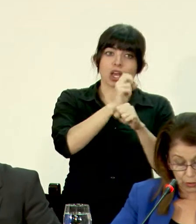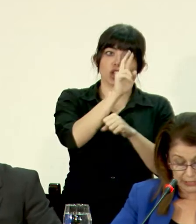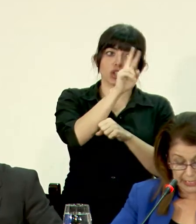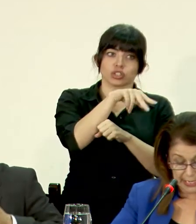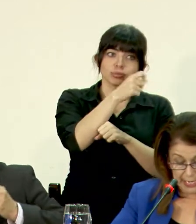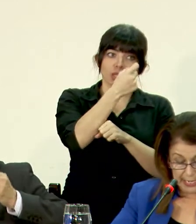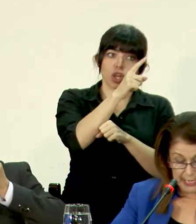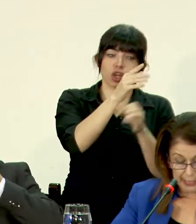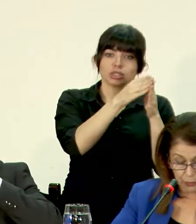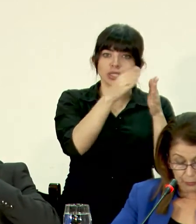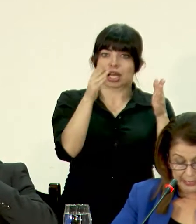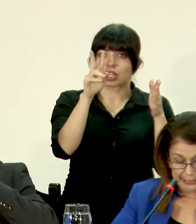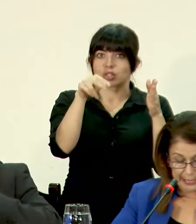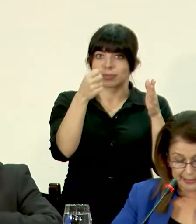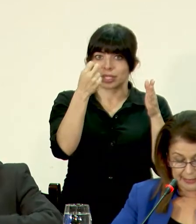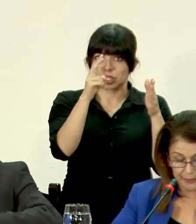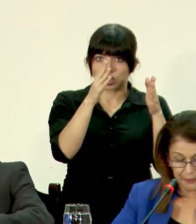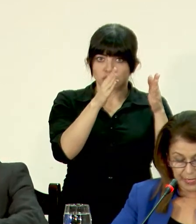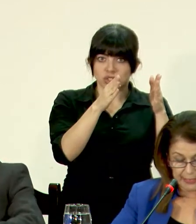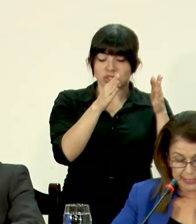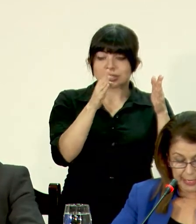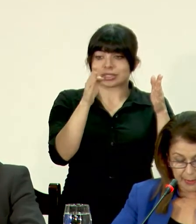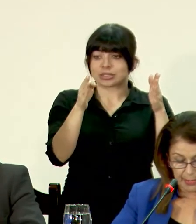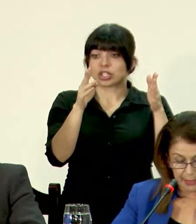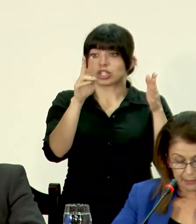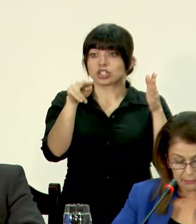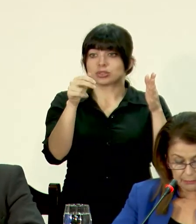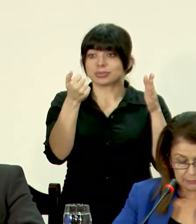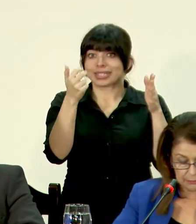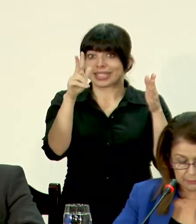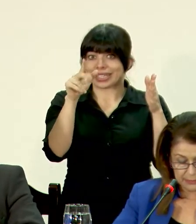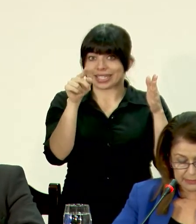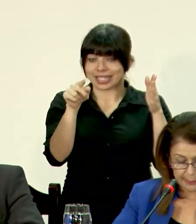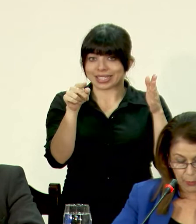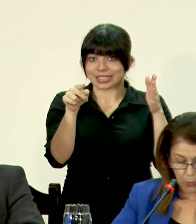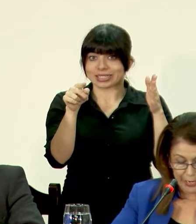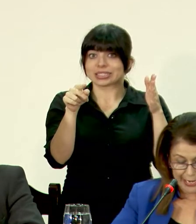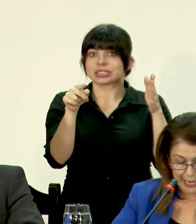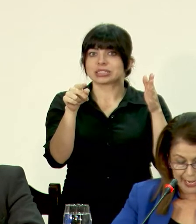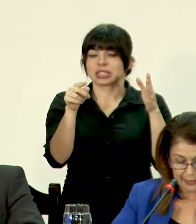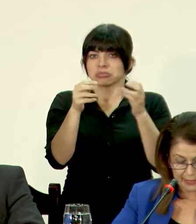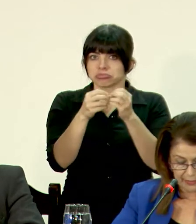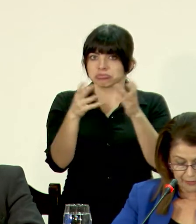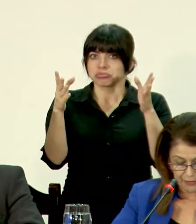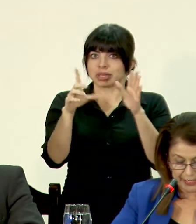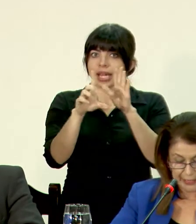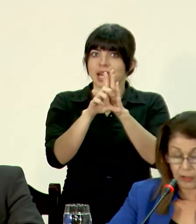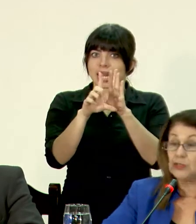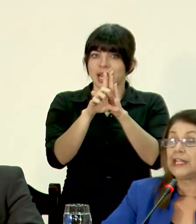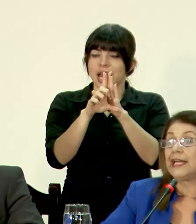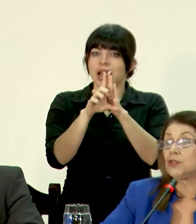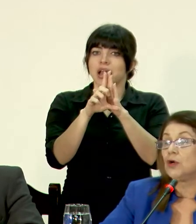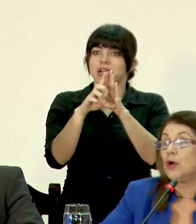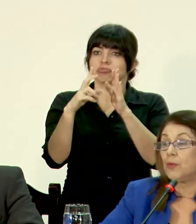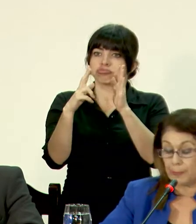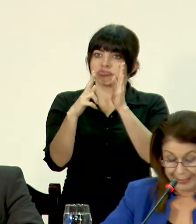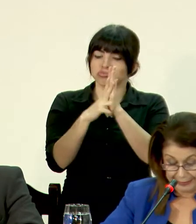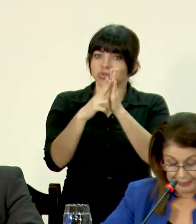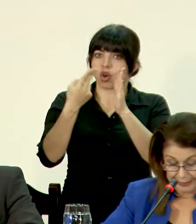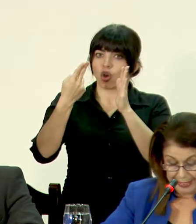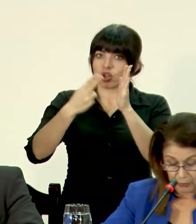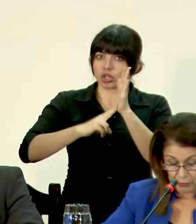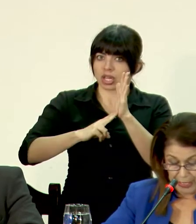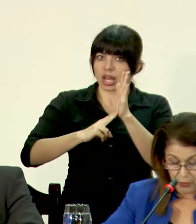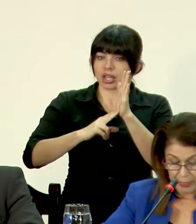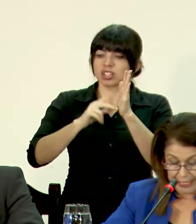2012 y en 2013 se promulga la ley, se refrenda el contrato por